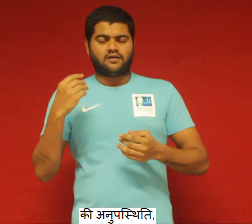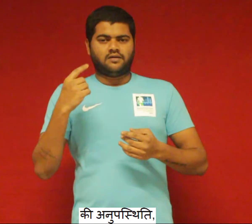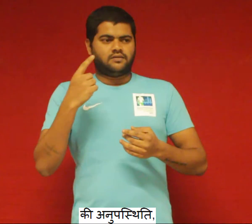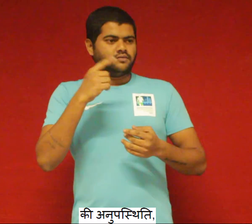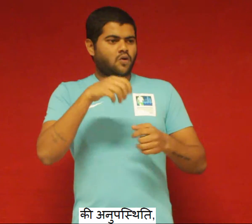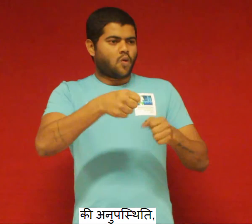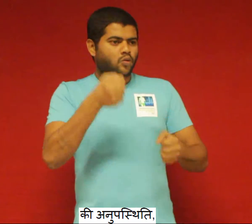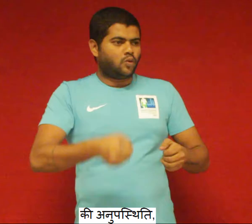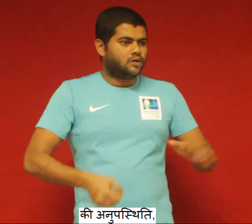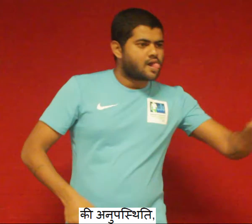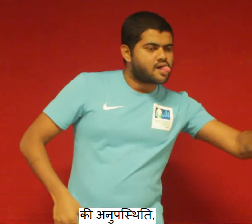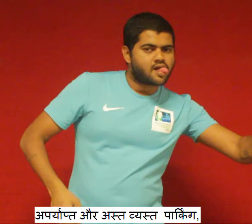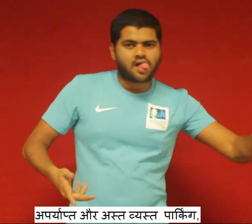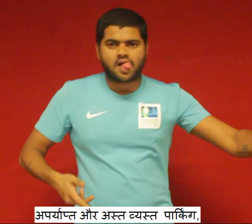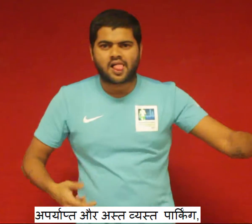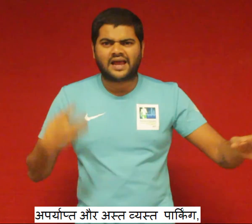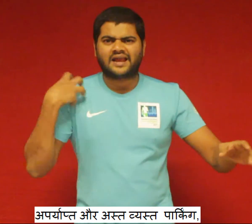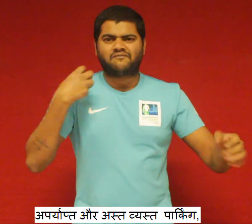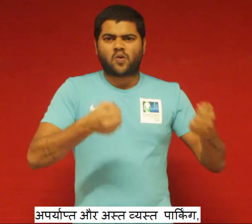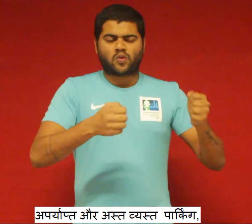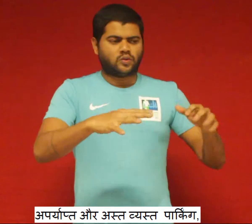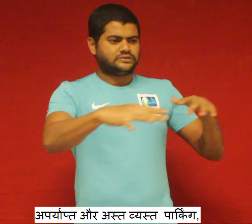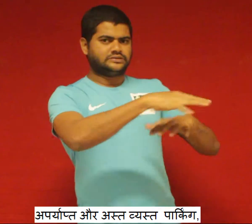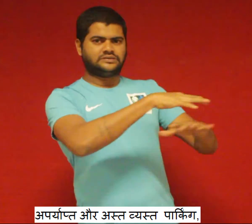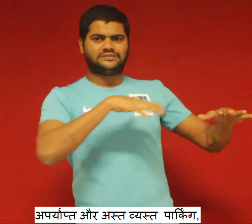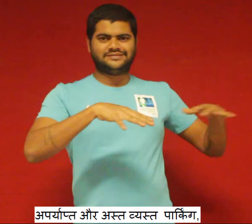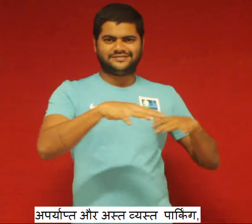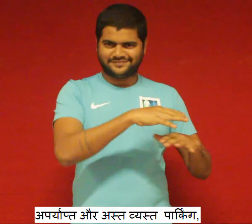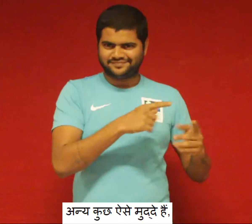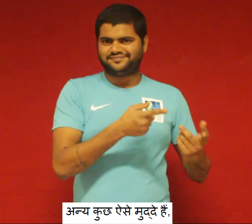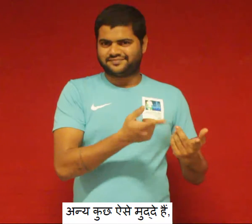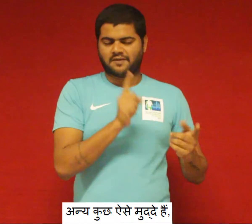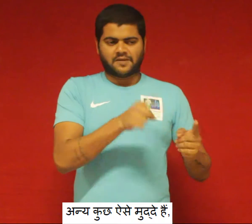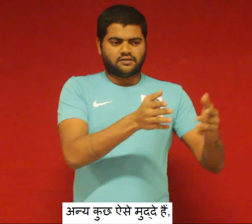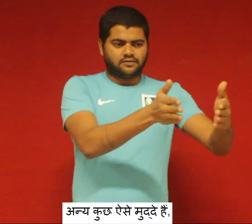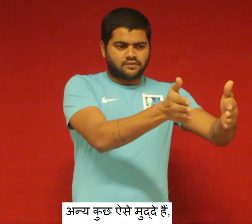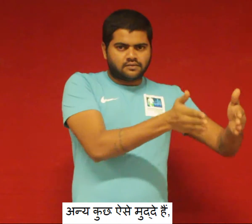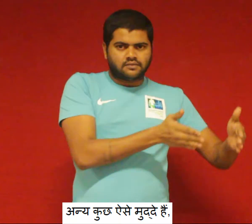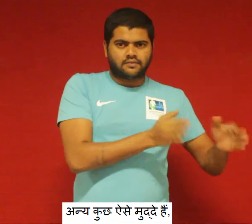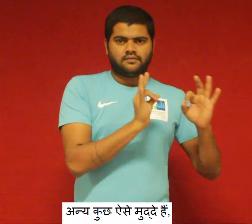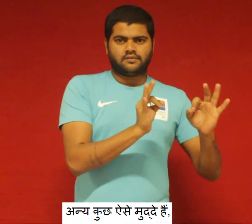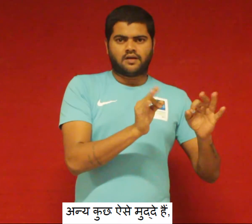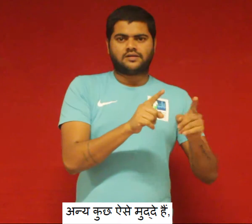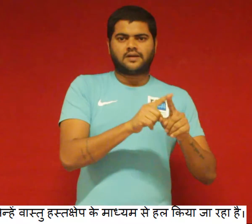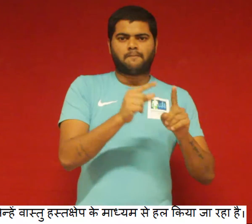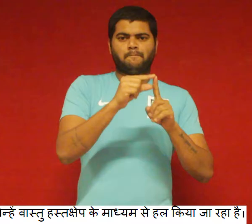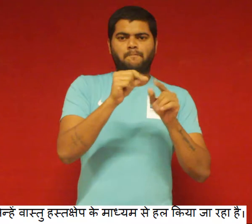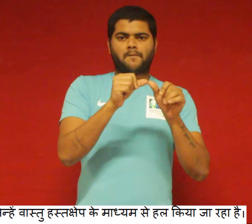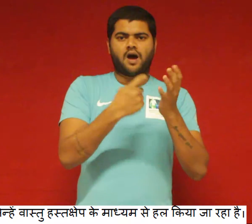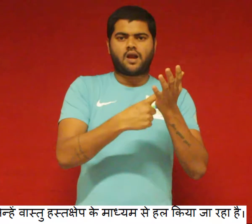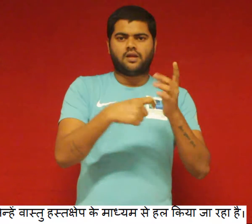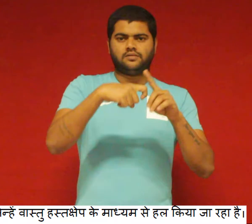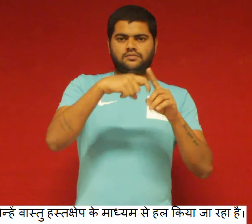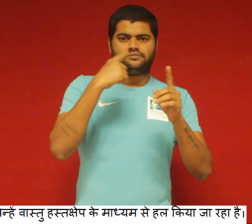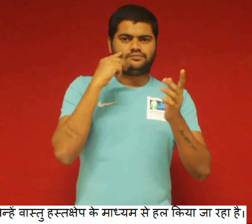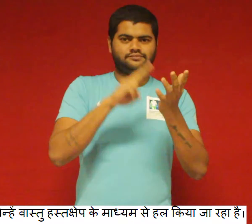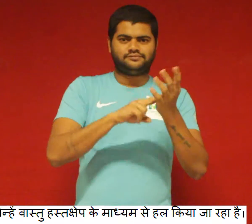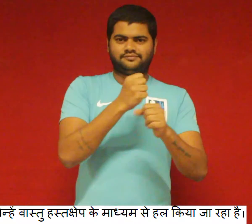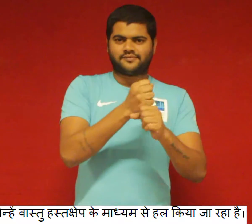राम्प की अनुपस्थिति अपरियाप्त और अस्तव्यस्त पारकिंग अन्य कुछ ऐसे मुद्दे हैं जिनने वास्तु हस्तक शेप के माध्यम से